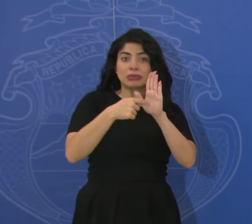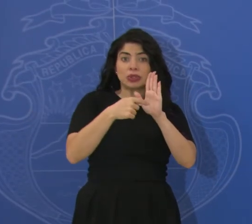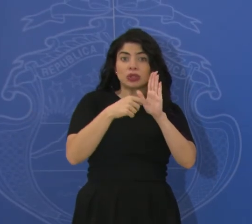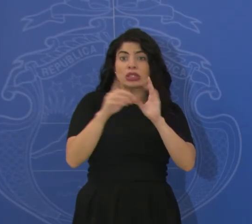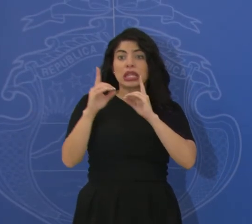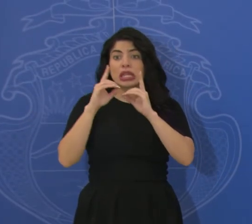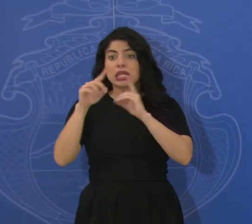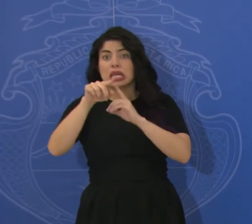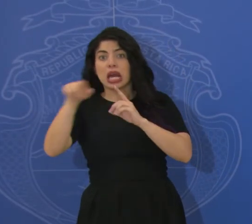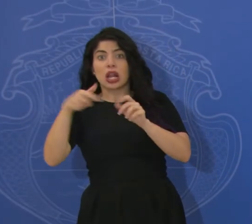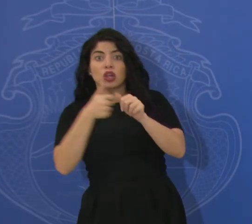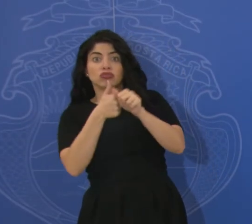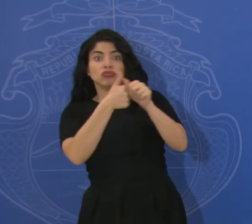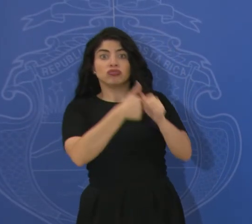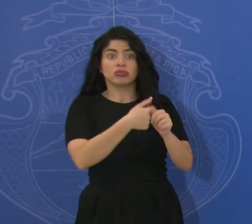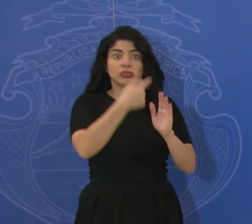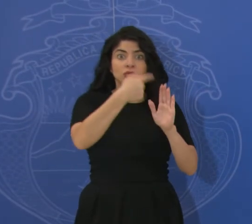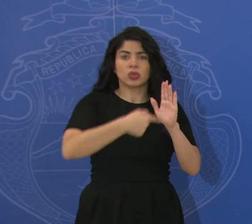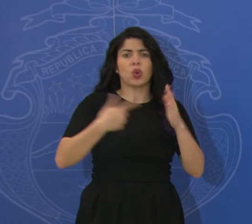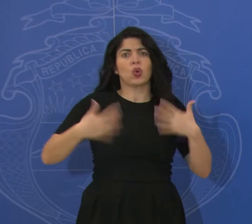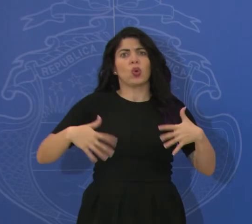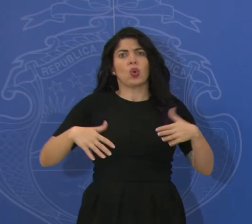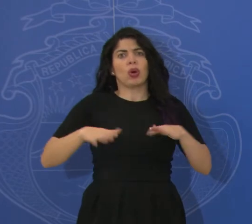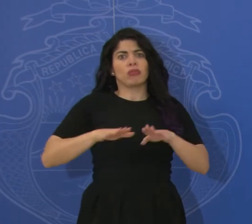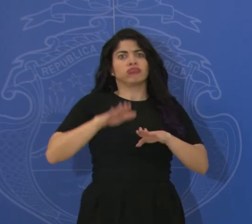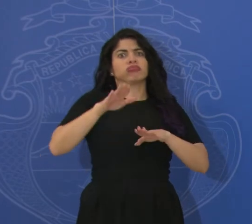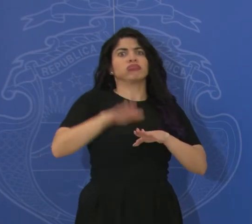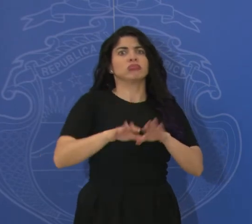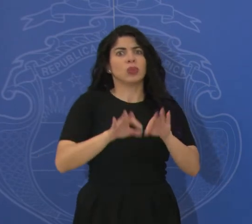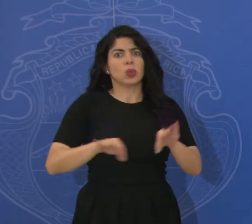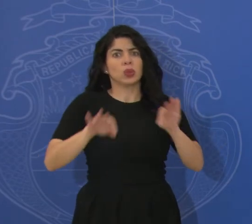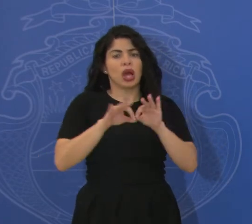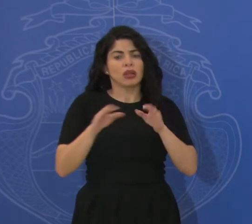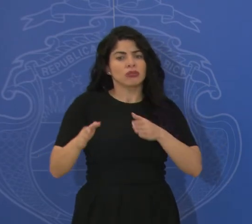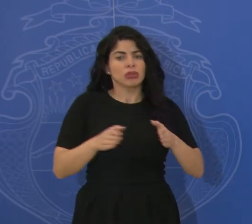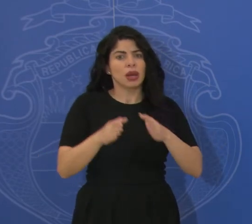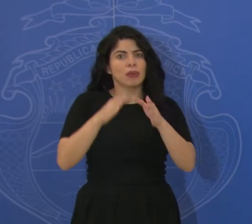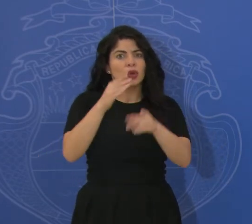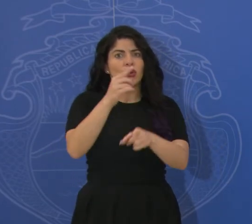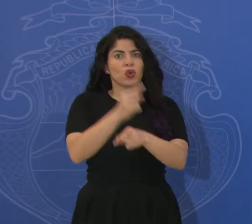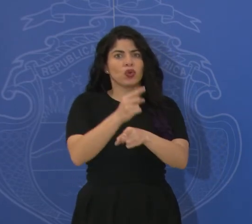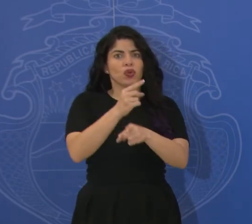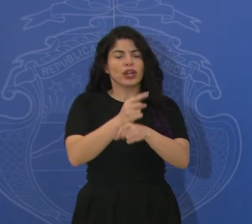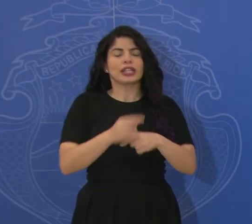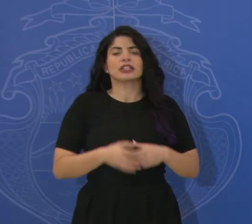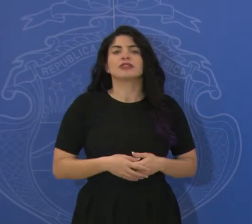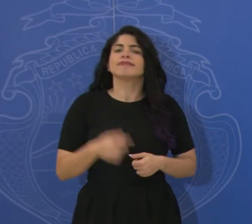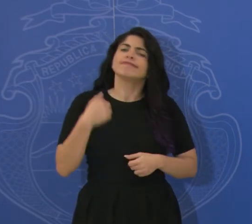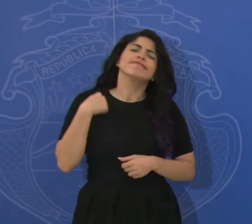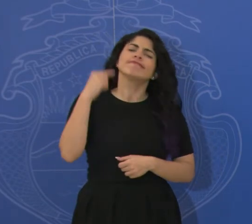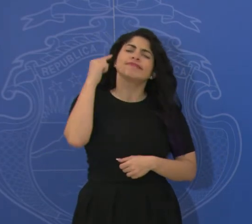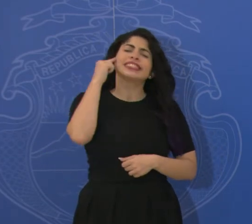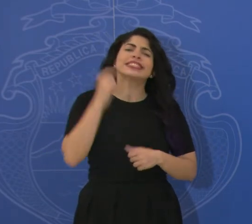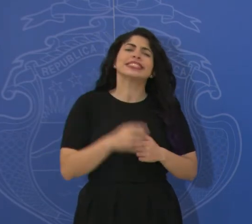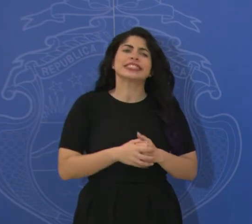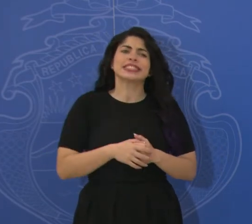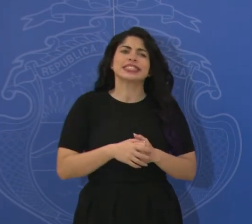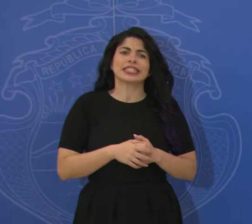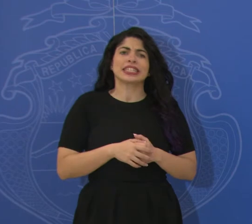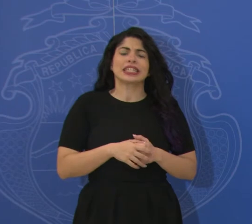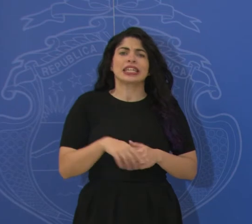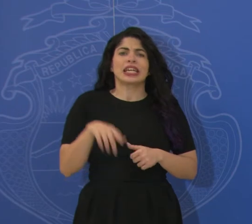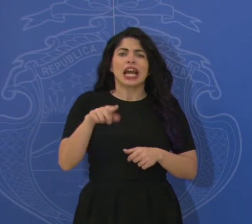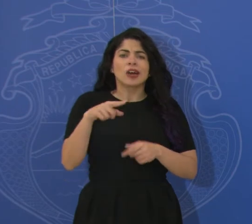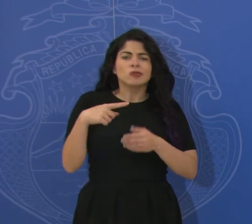diálogo es un gran paso en la dirección correcta. Me parece que fue una sesión